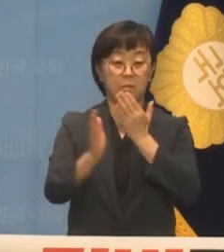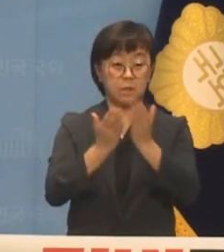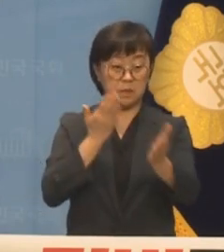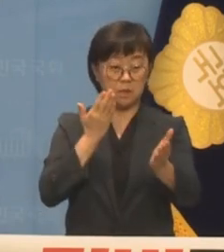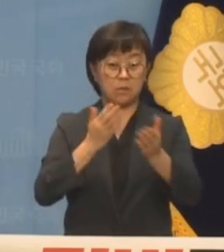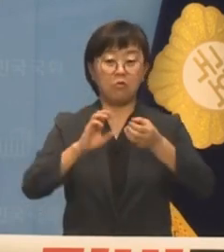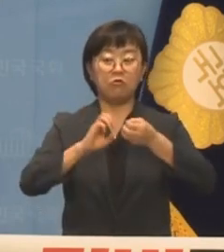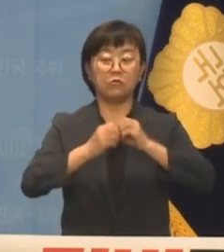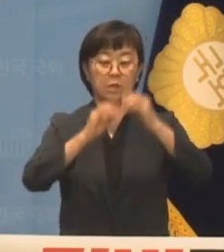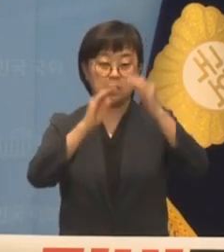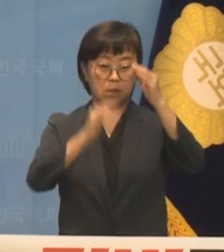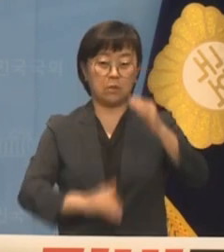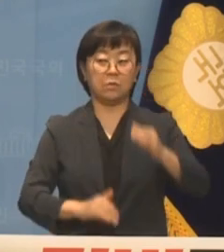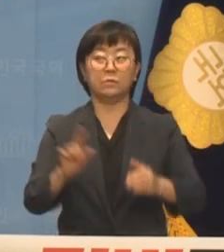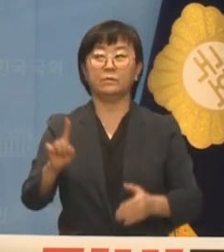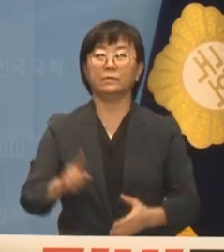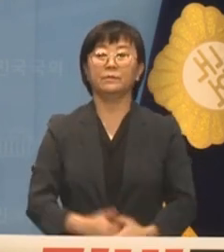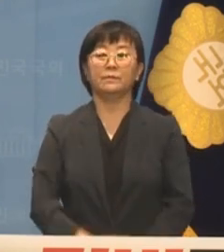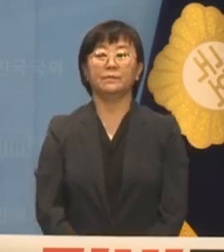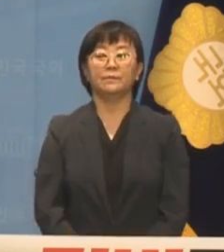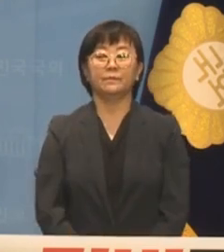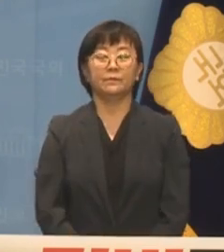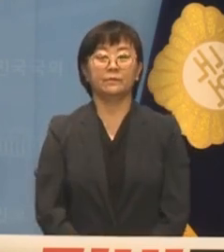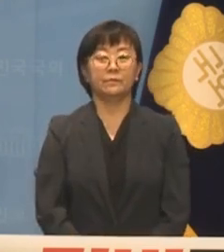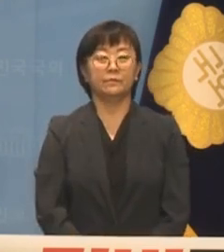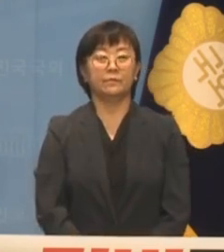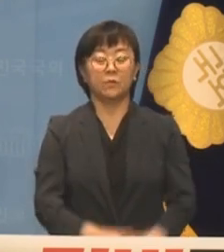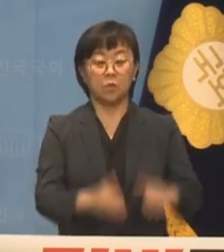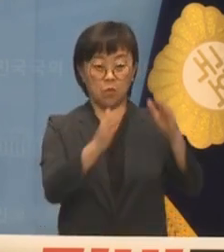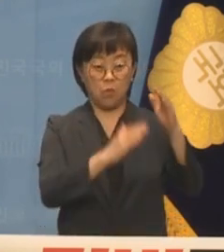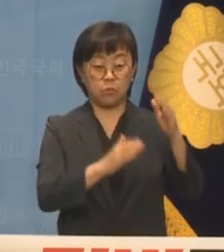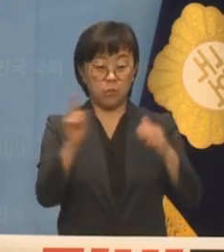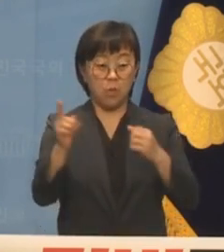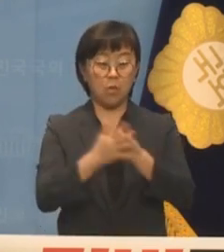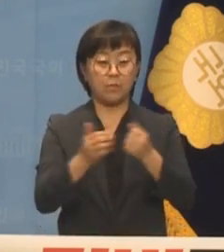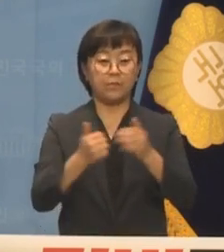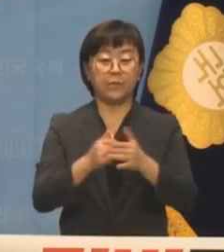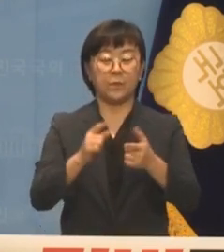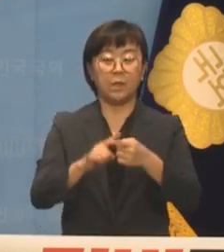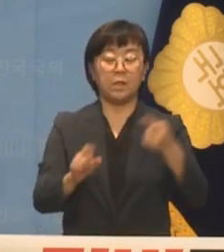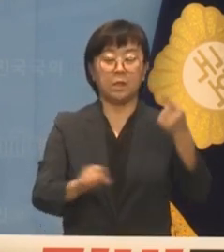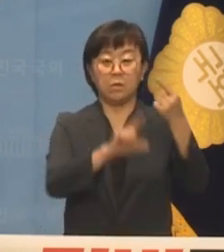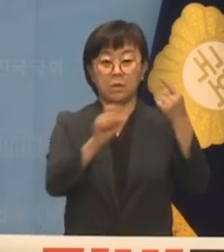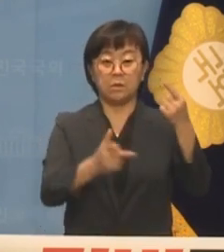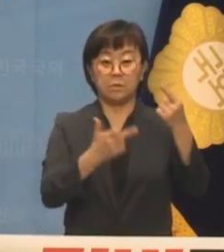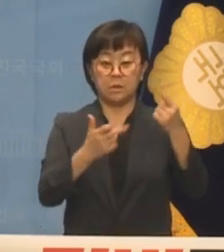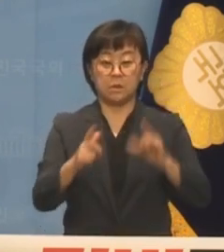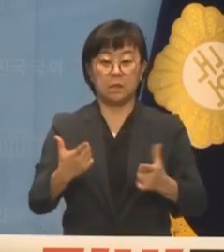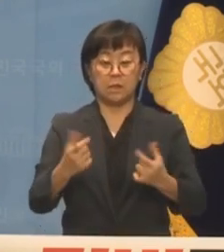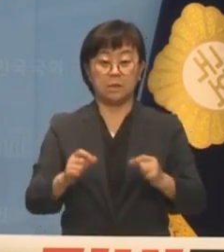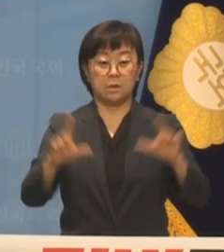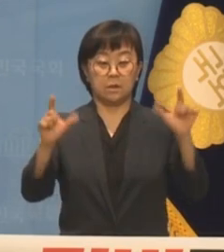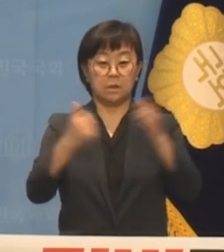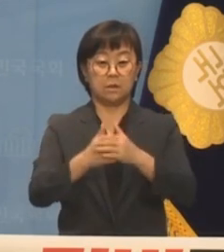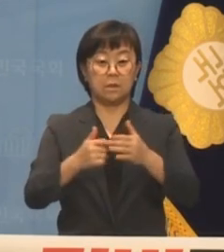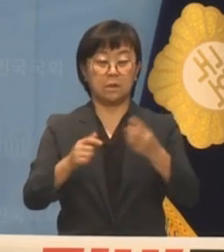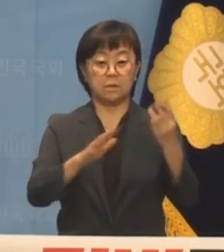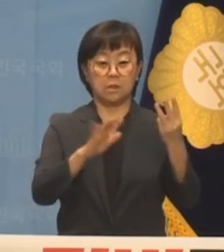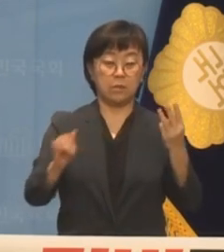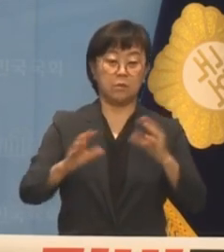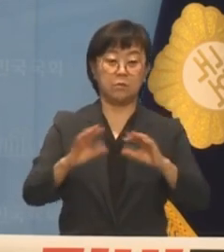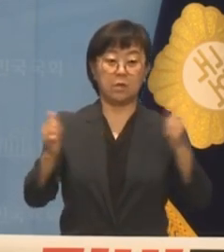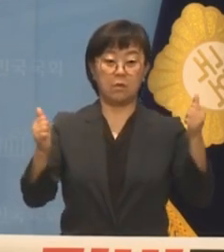엉뚱한 내용이었습니다 공교로 했기도 1월 17일 같은 날 위 3인의